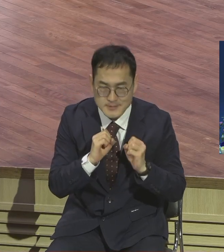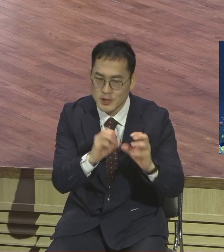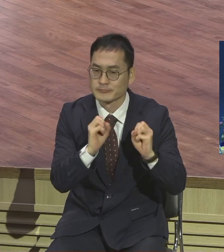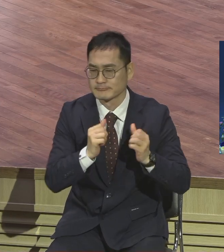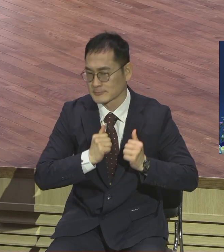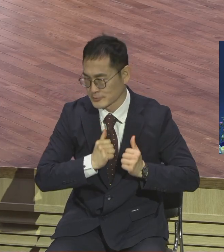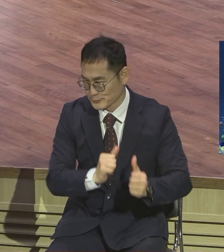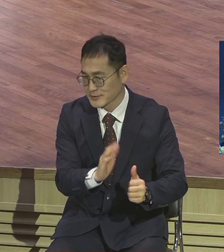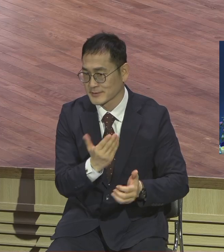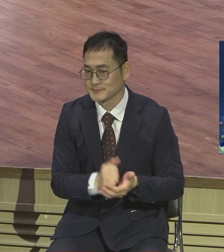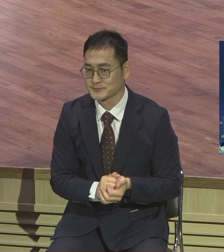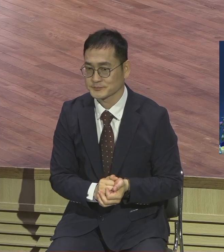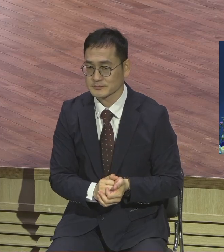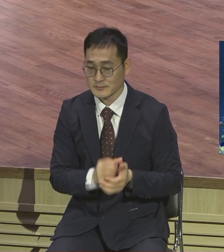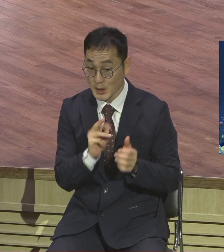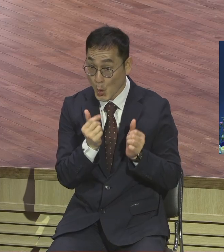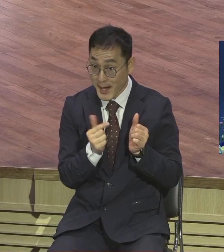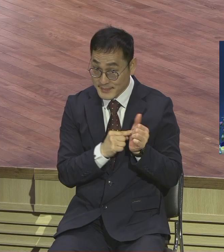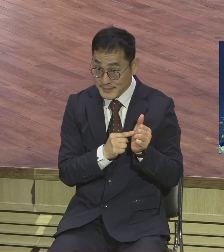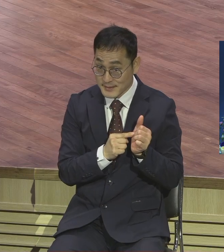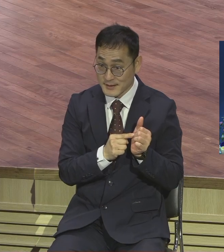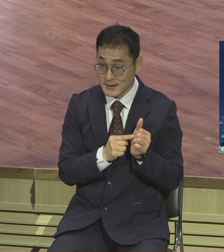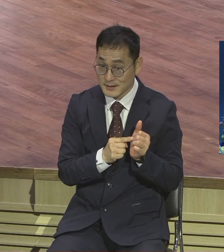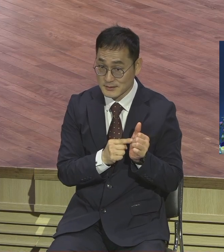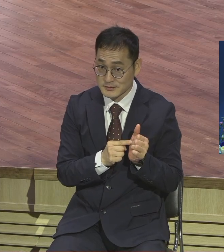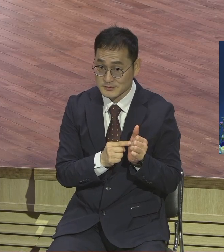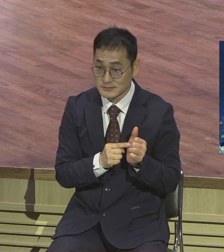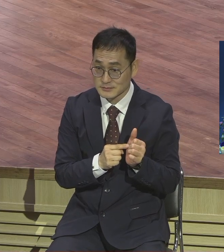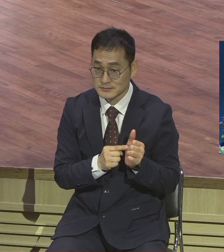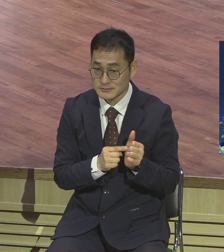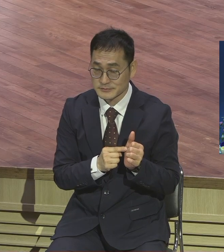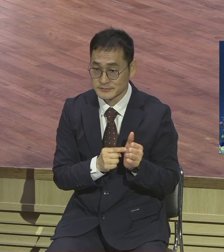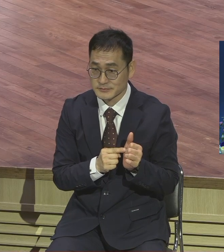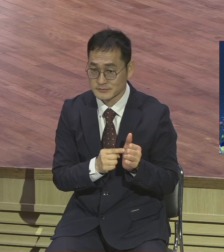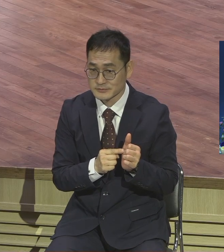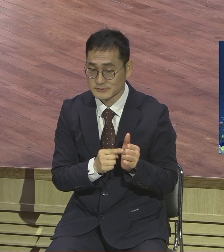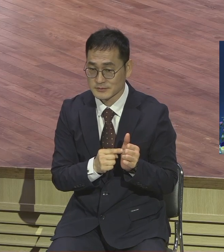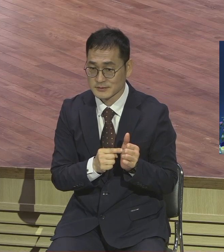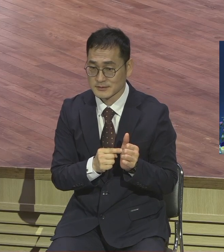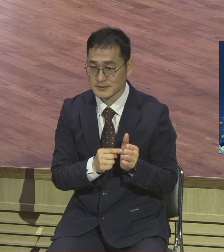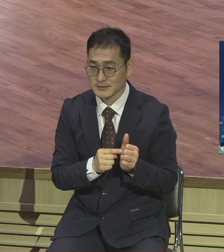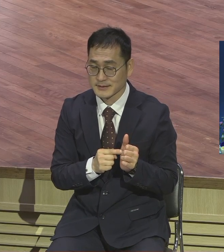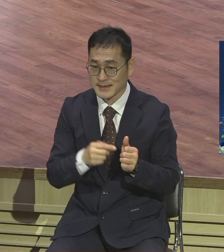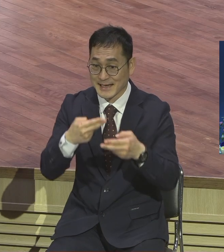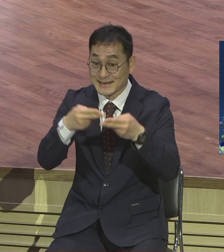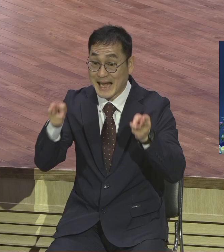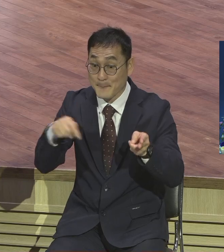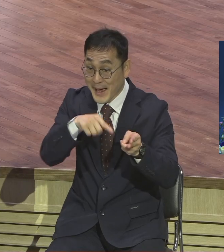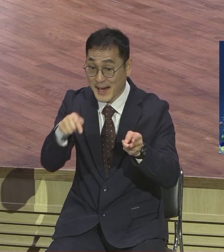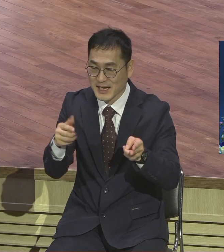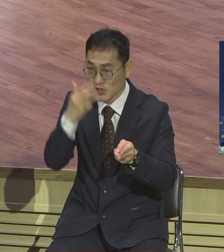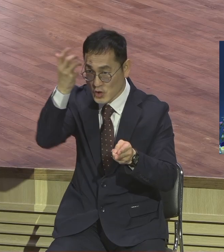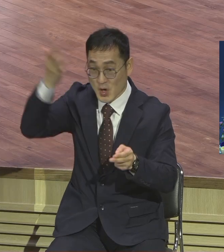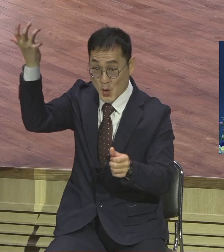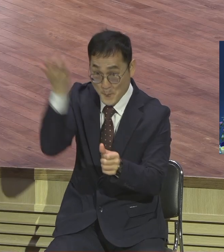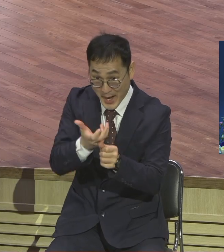성령 강림 이후에 담대히 현장에 나아갔습니다 사도연경을 읽어보면 바울이